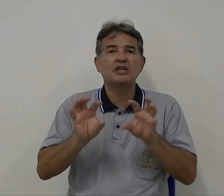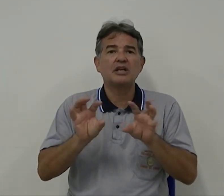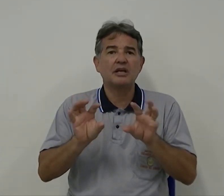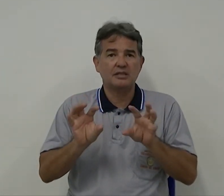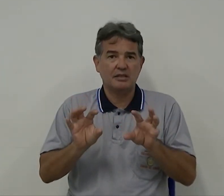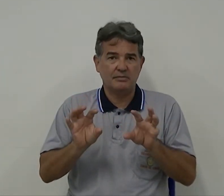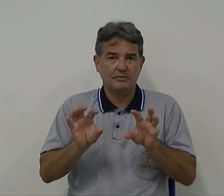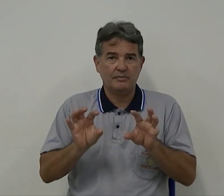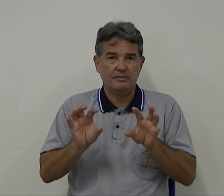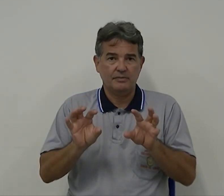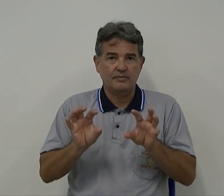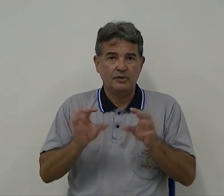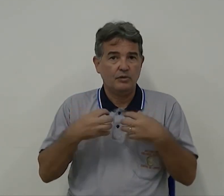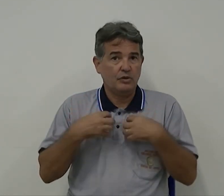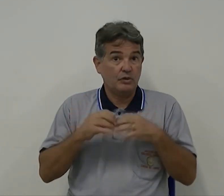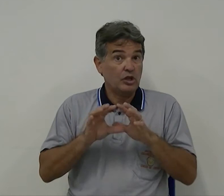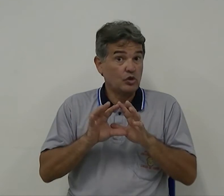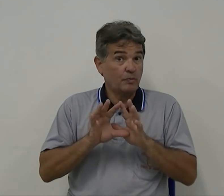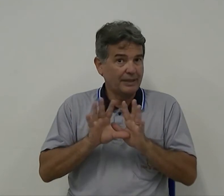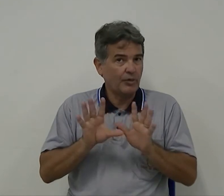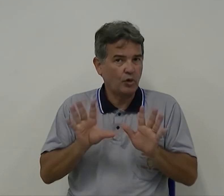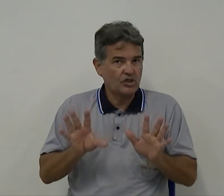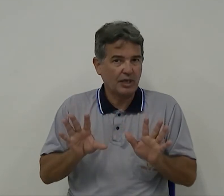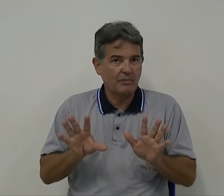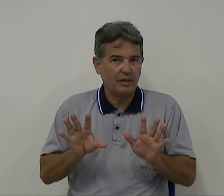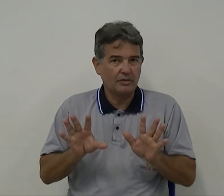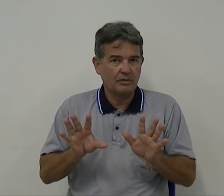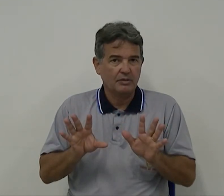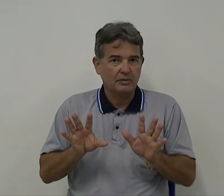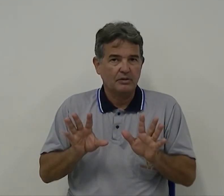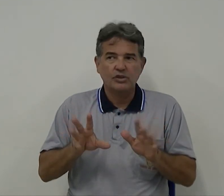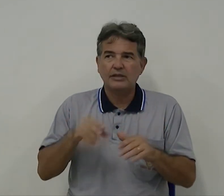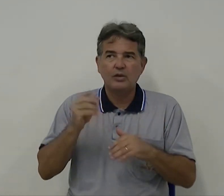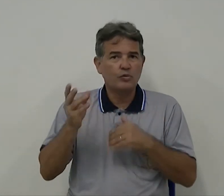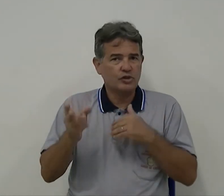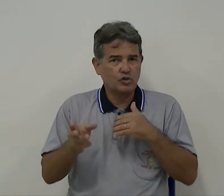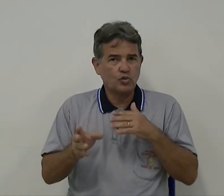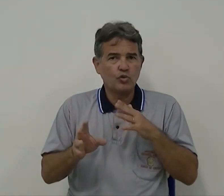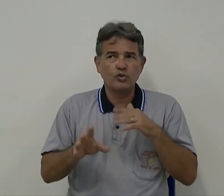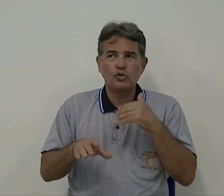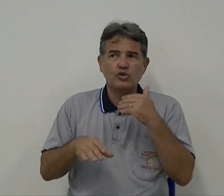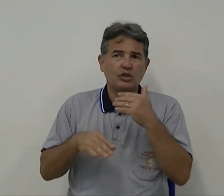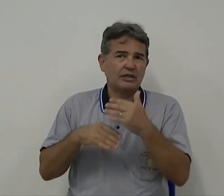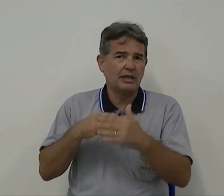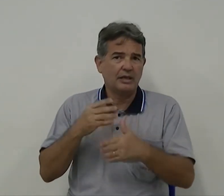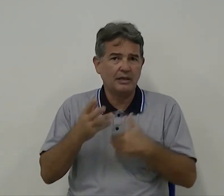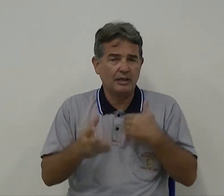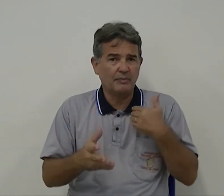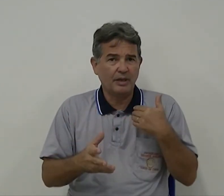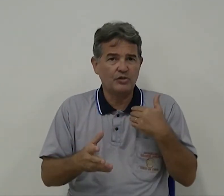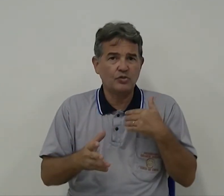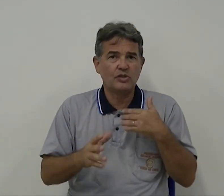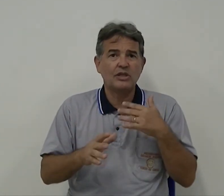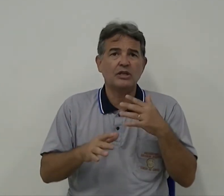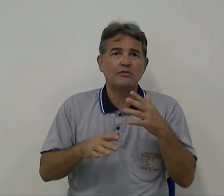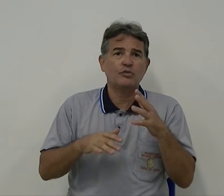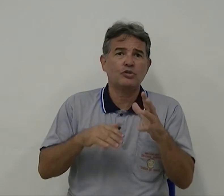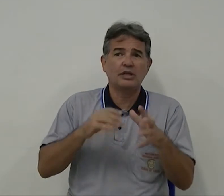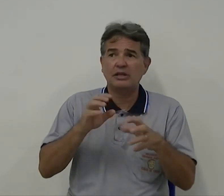criança, isso pedagogicamente. Já tem alguns estudos, já está impresso nos livros, já tem